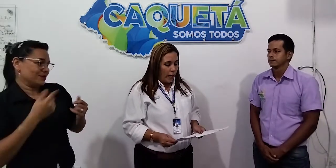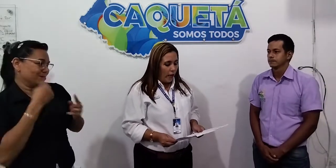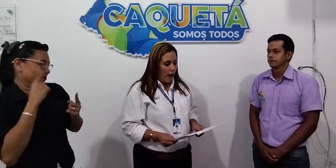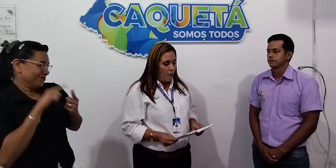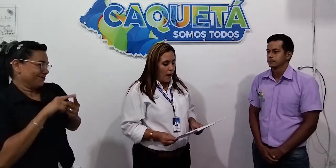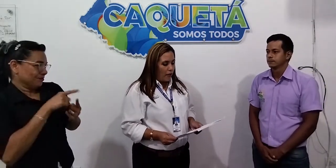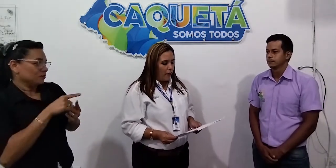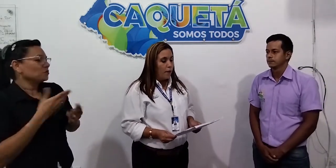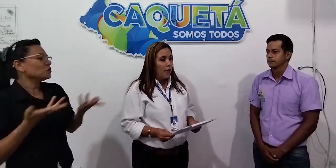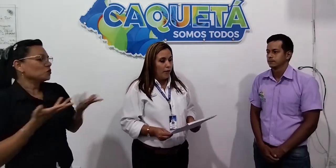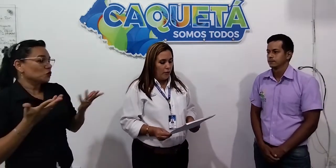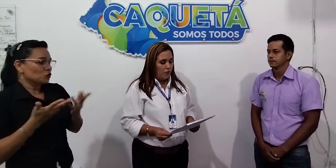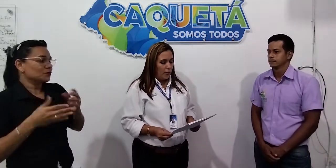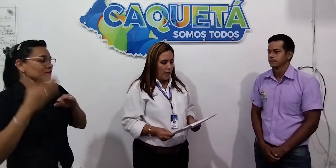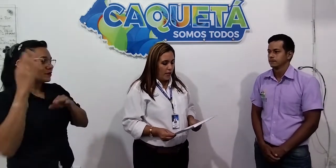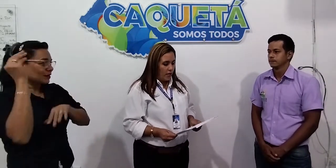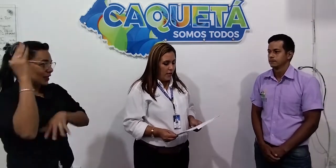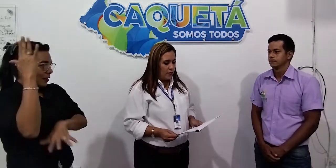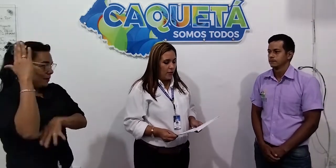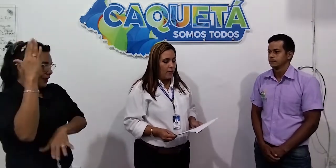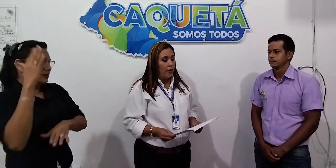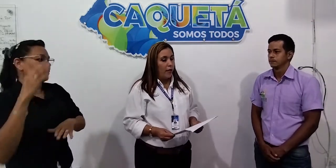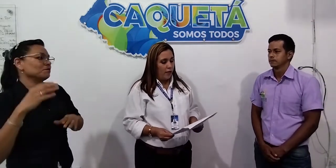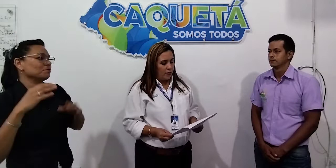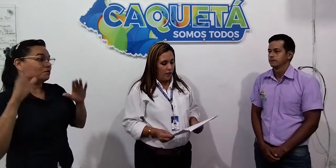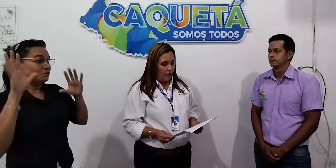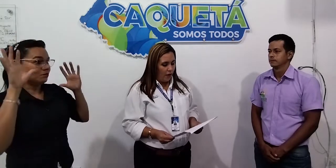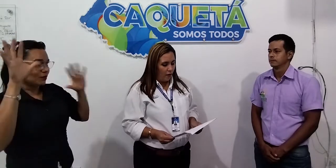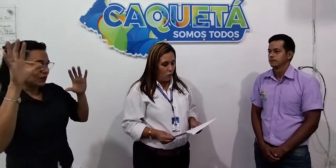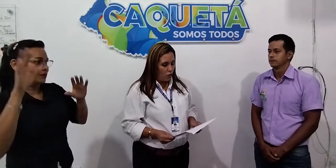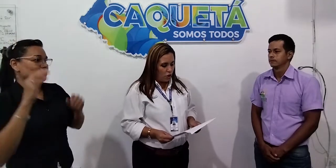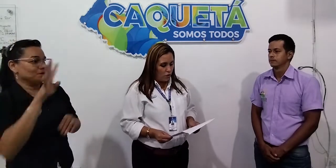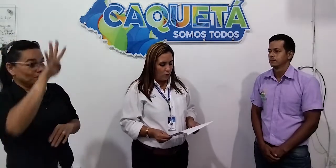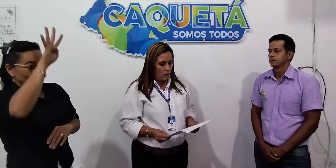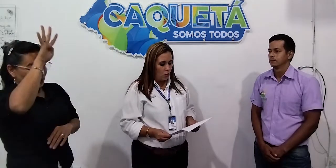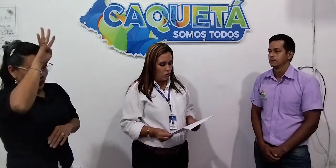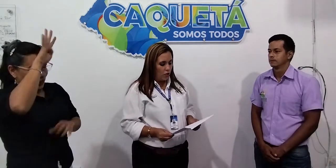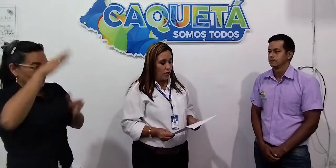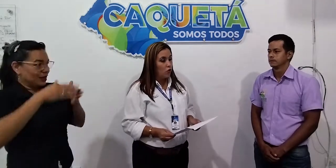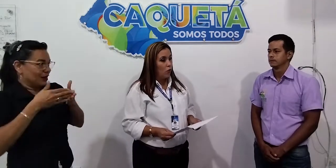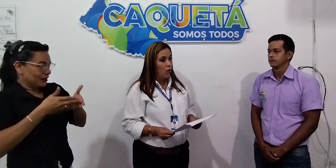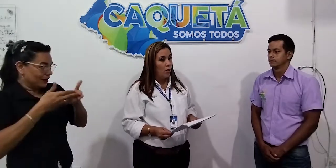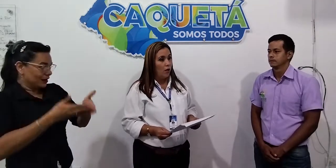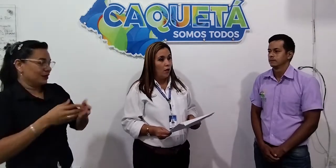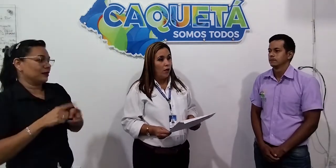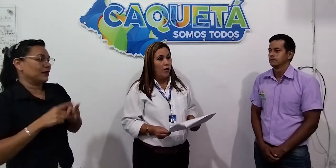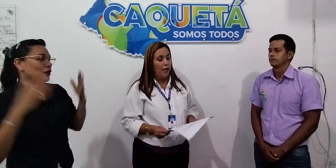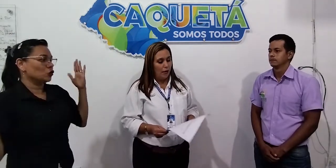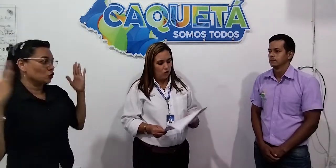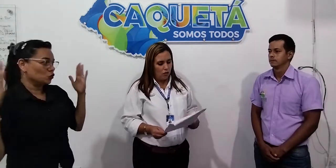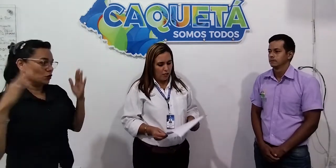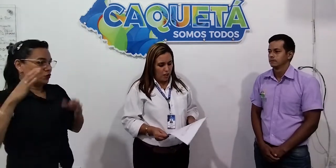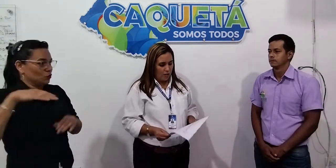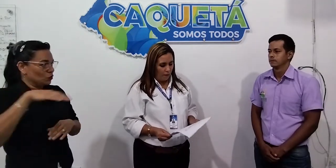de Albaña, Belén de los Andarquíes, Cartagena de Chayrán, Urillo, Doncello, La Montañita,